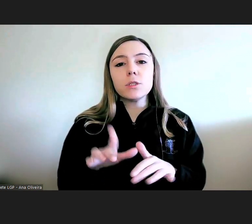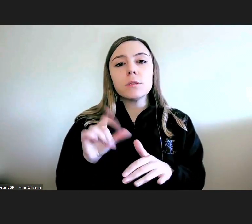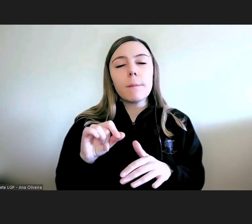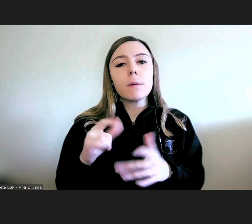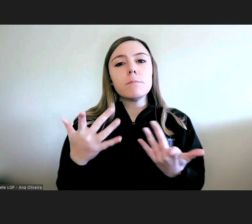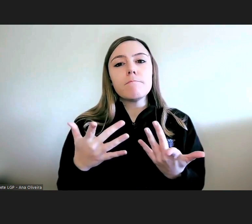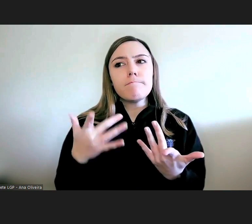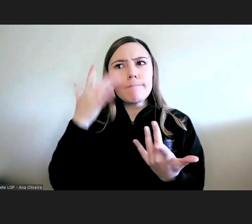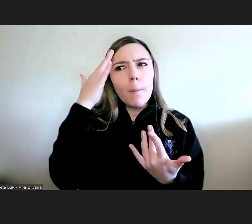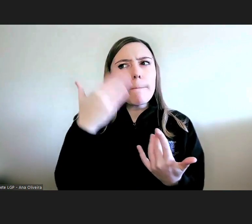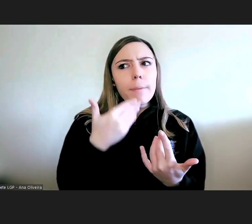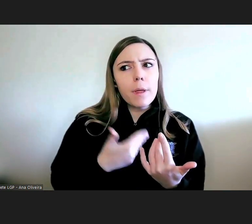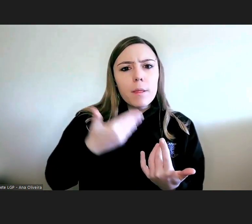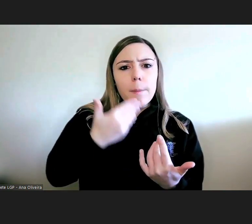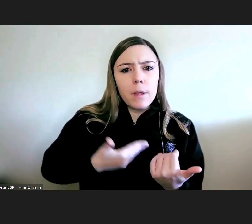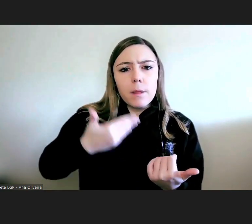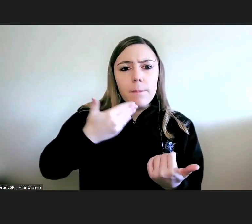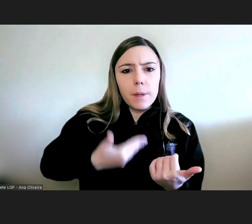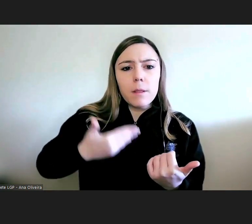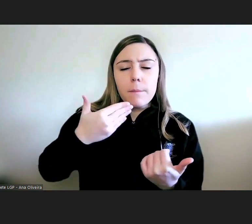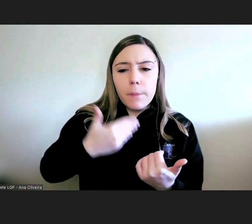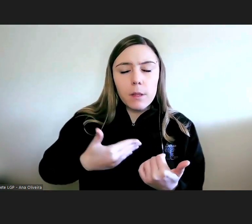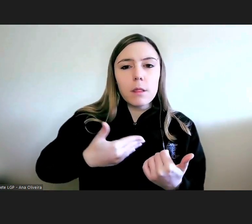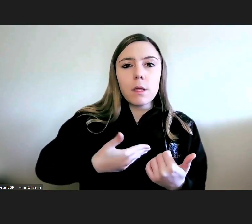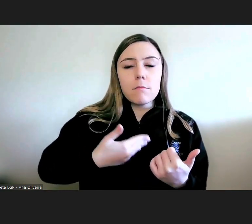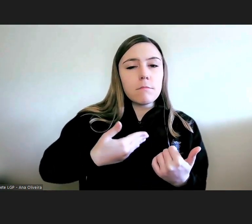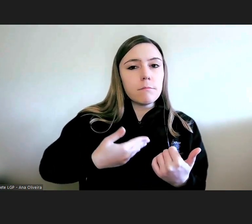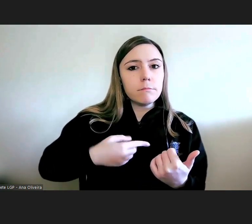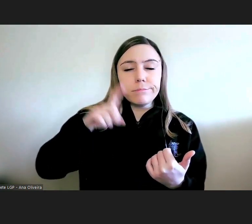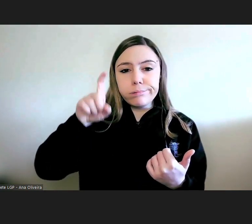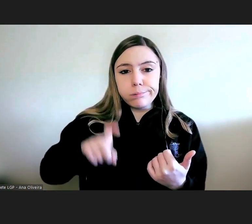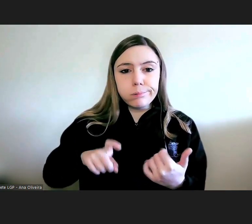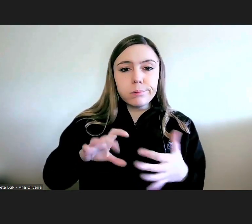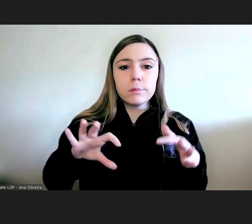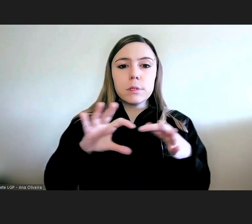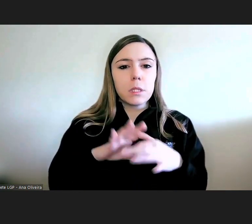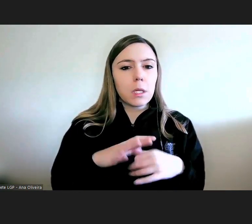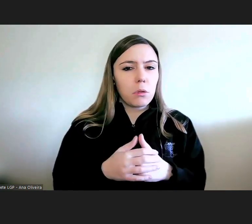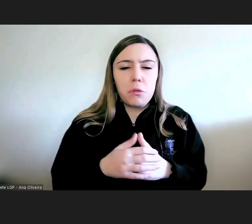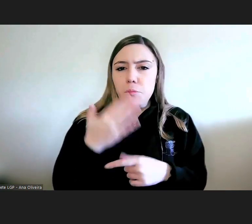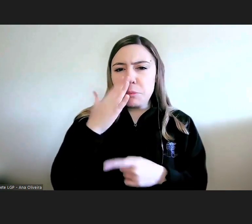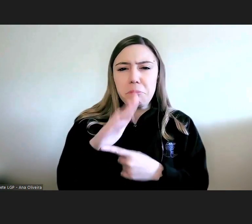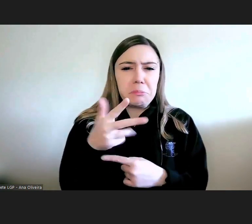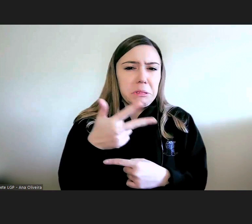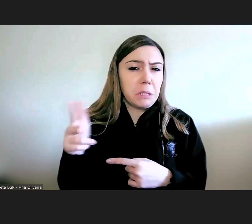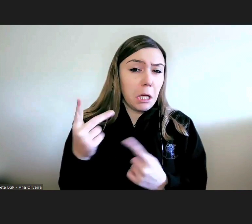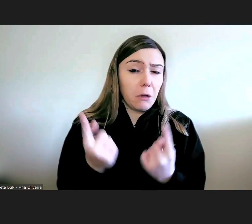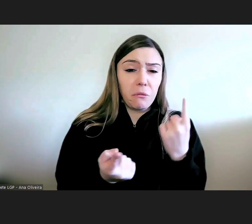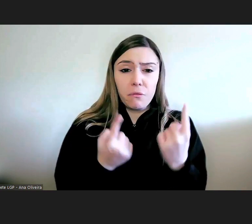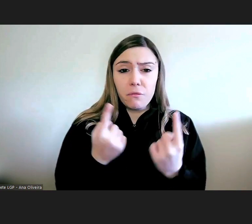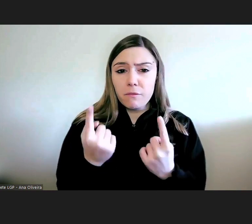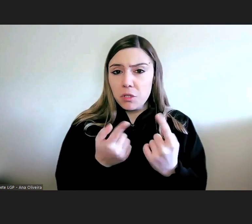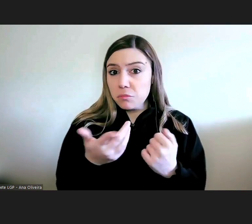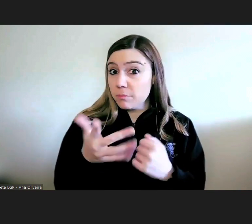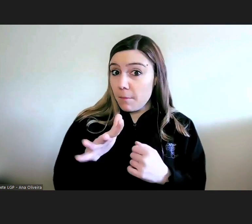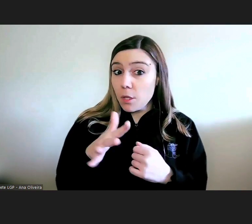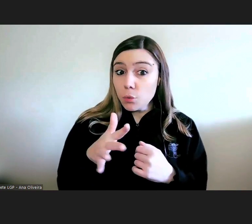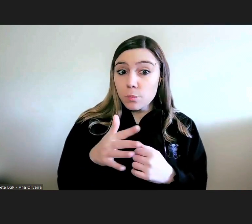de solicitações diárias anda na ordem de uma centena muitas vezes por aí